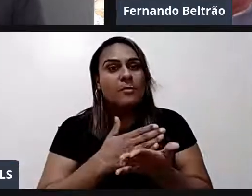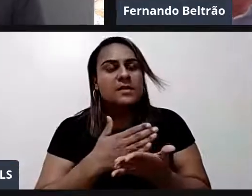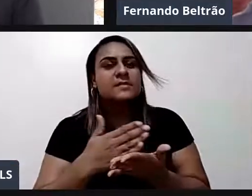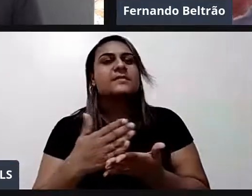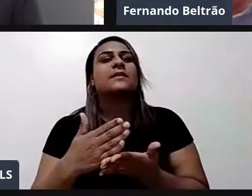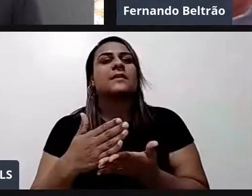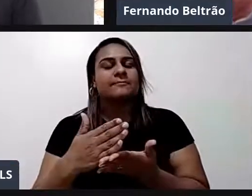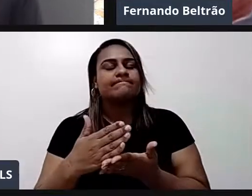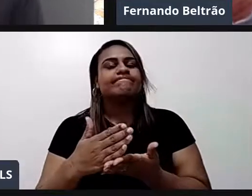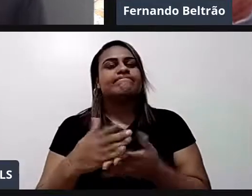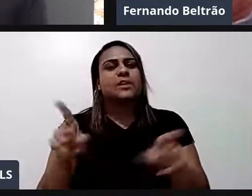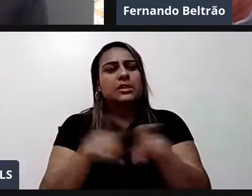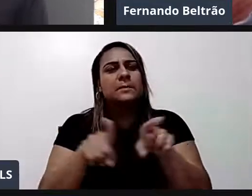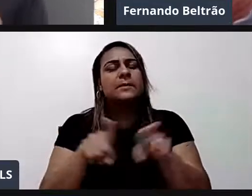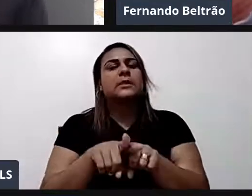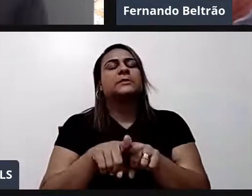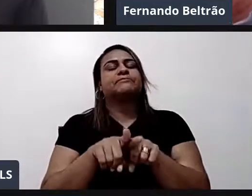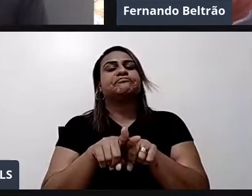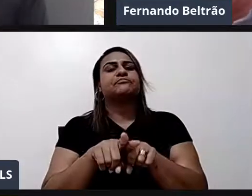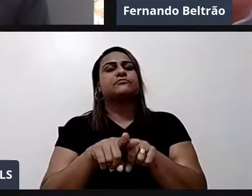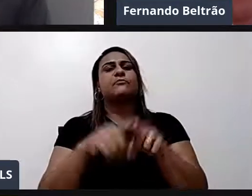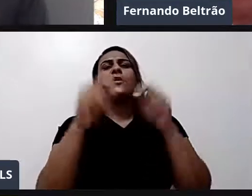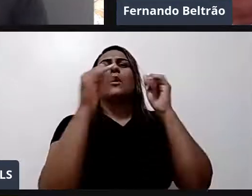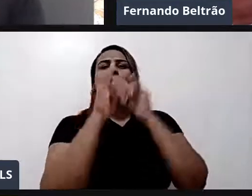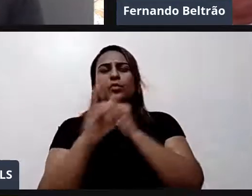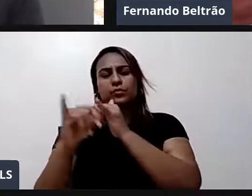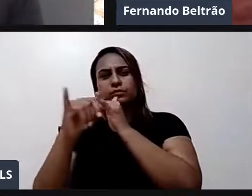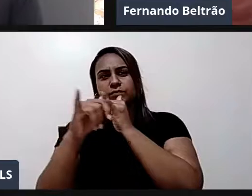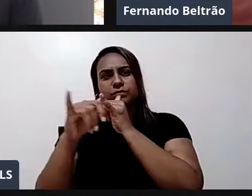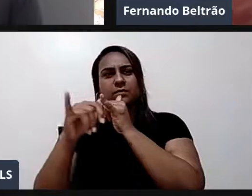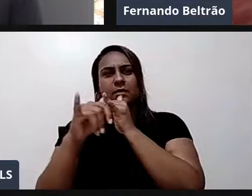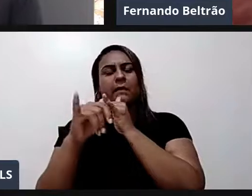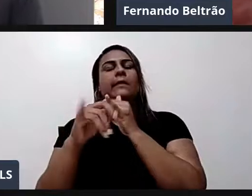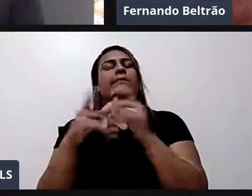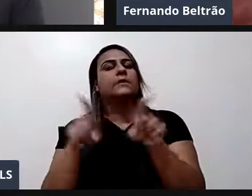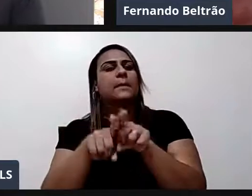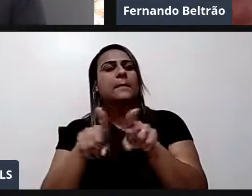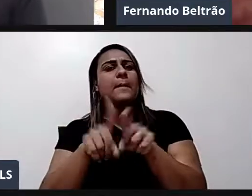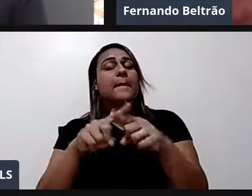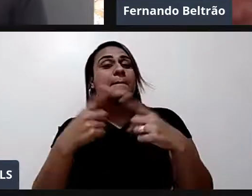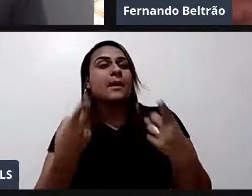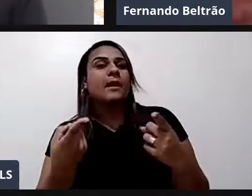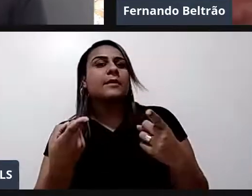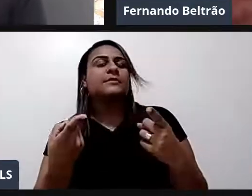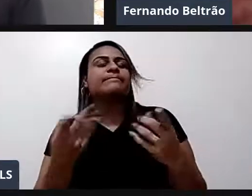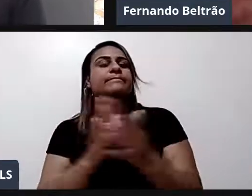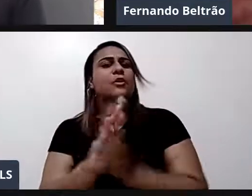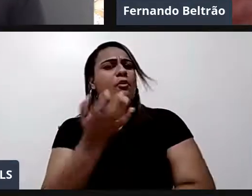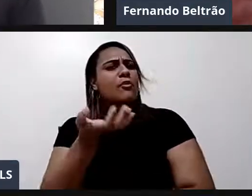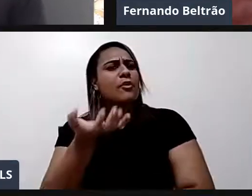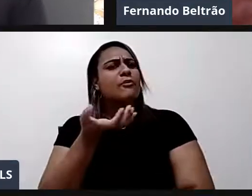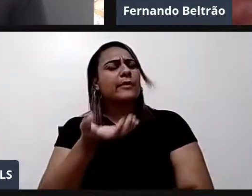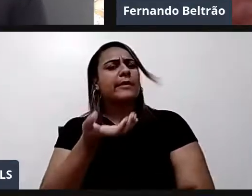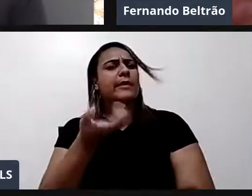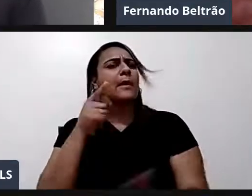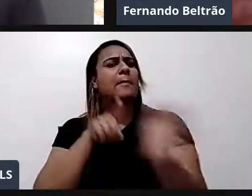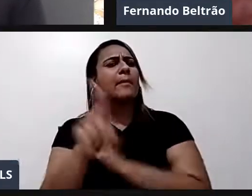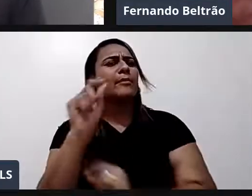Saxofone. Clarineto. E todo esse percurso. Mas eu estava querendo perguntar para o senhor. Essa ideia agora. De o senhor ensinar.